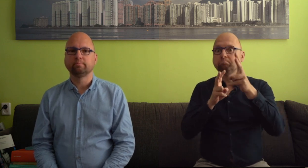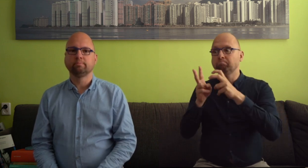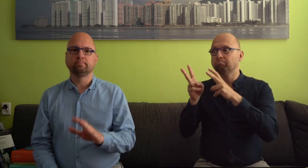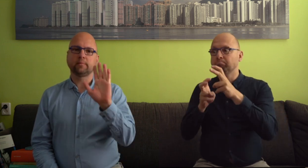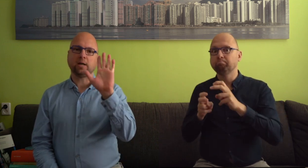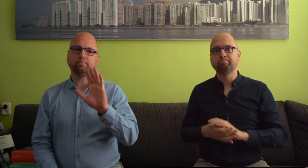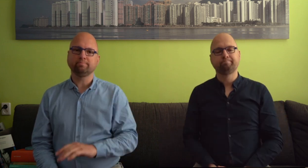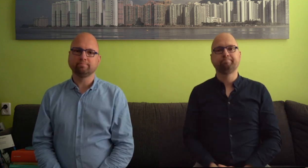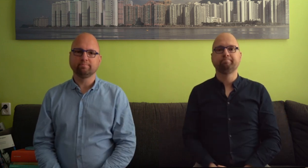Dag!